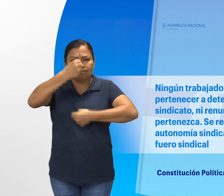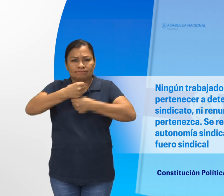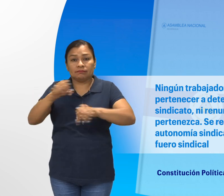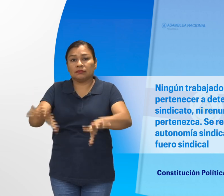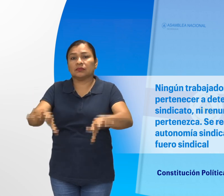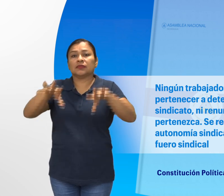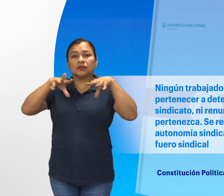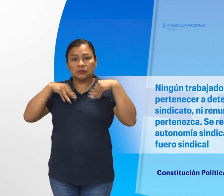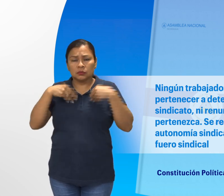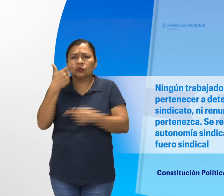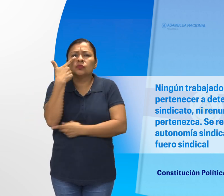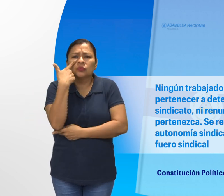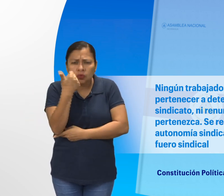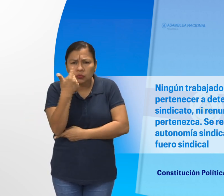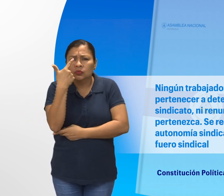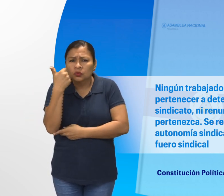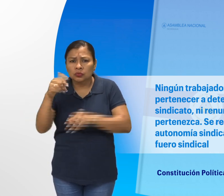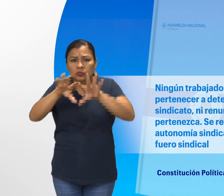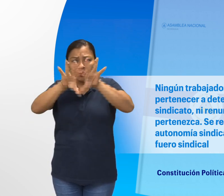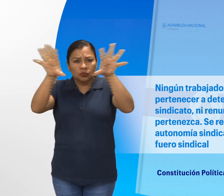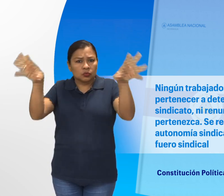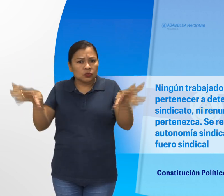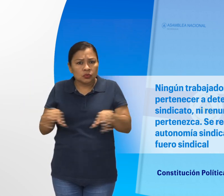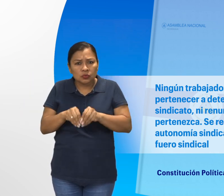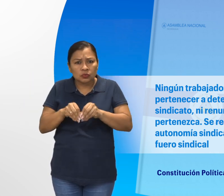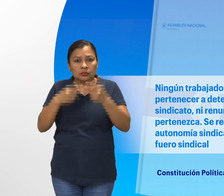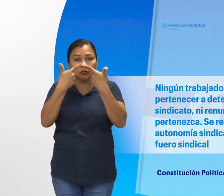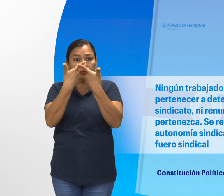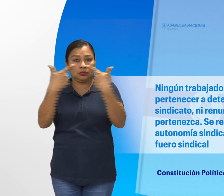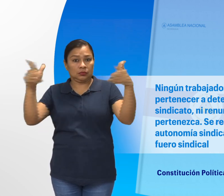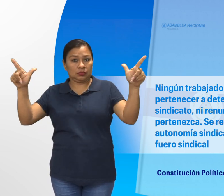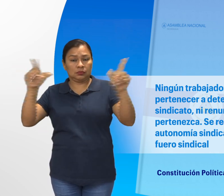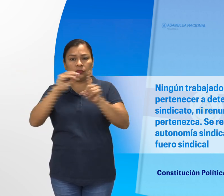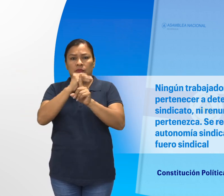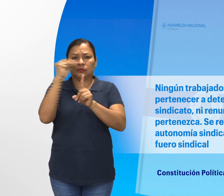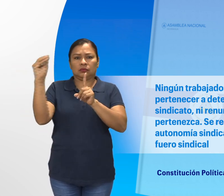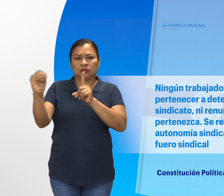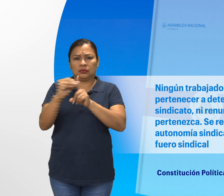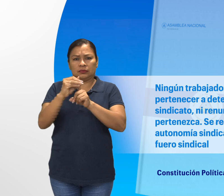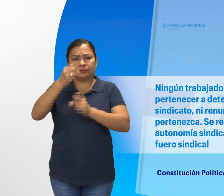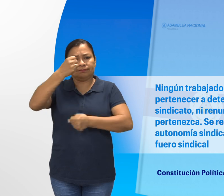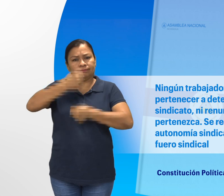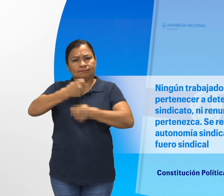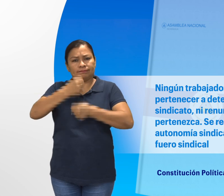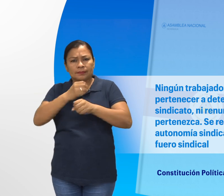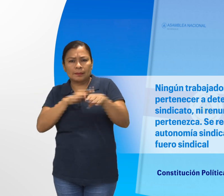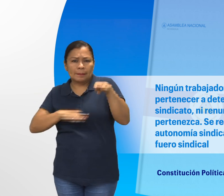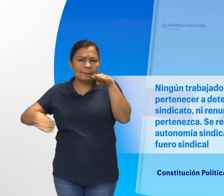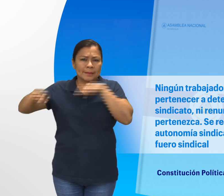Se reconoce la plena autonomía sindical y se respeta el fuero sindical